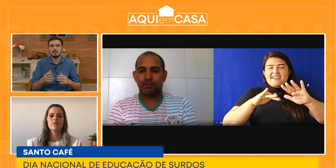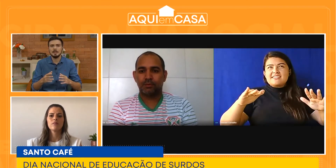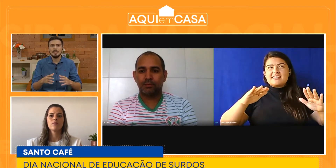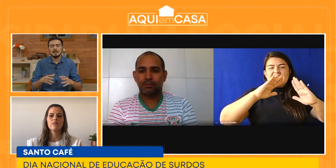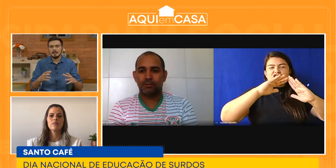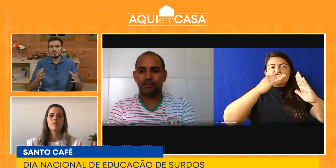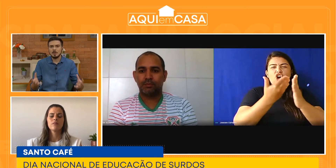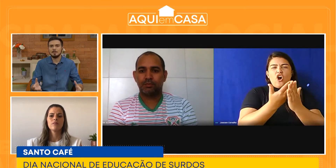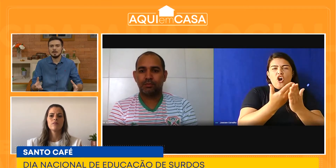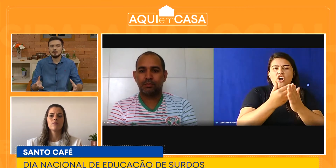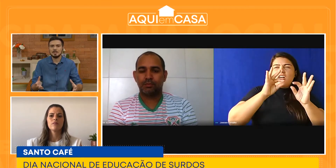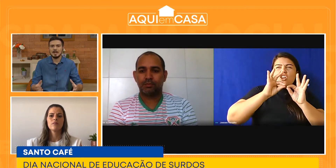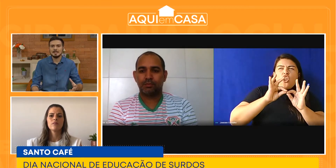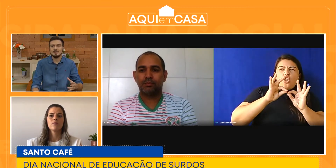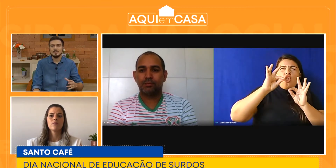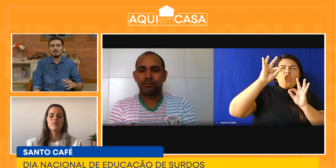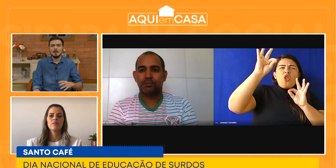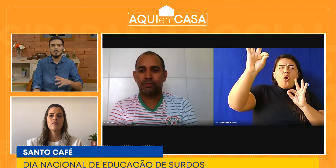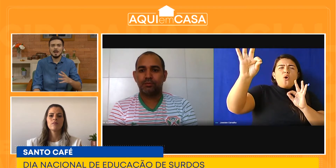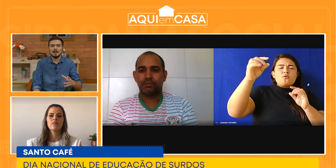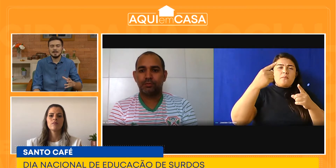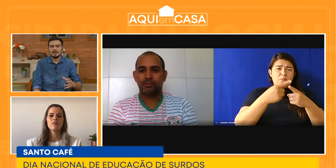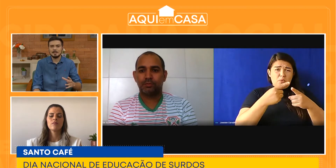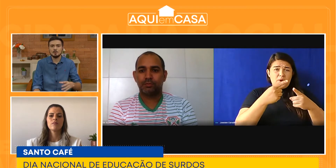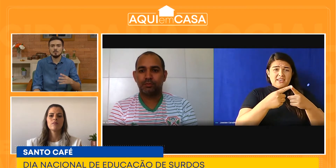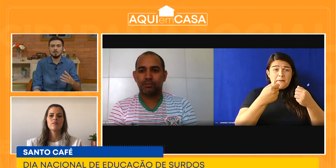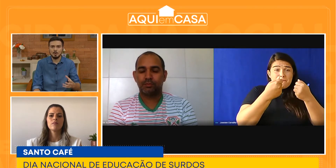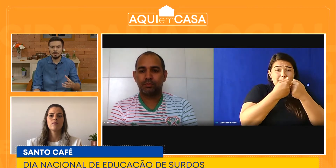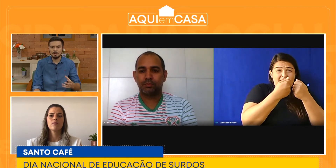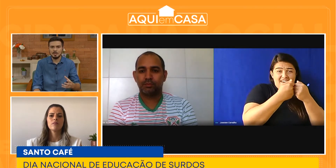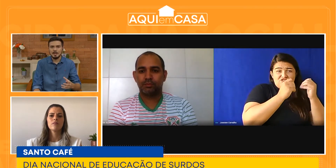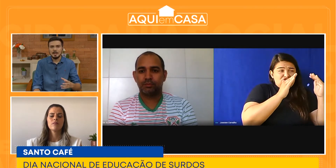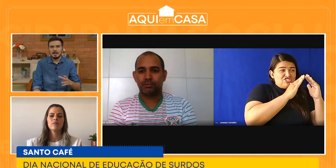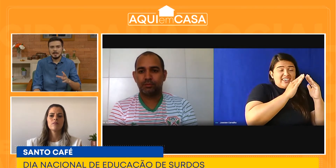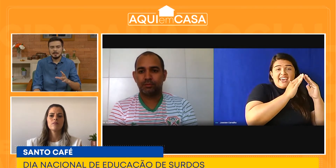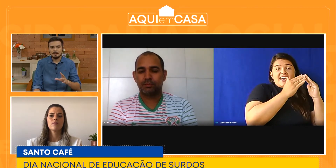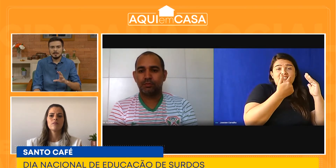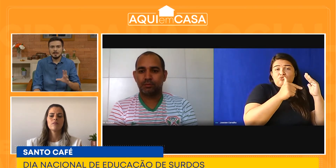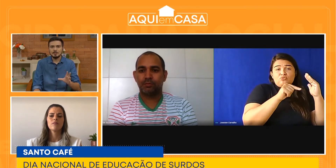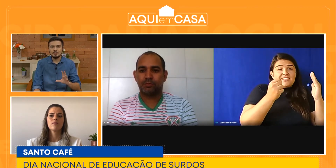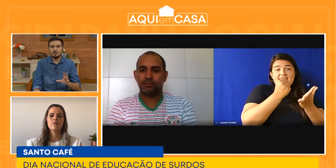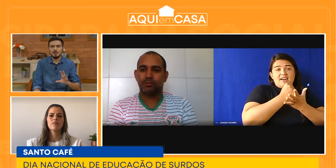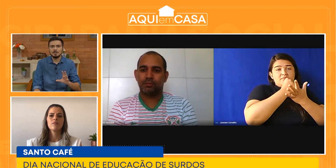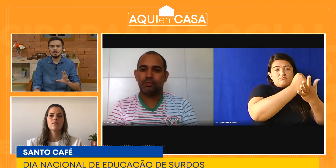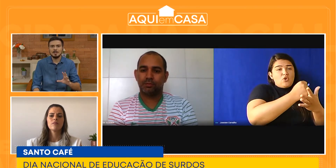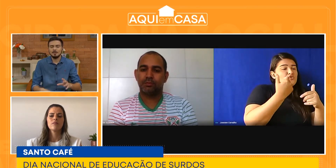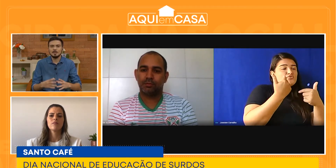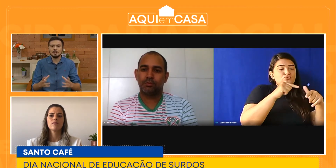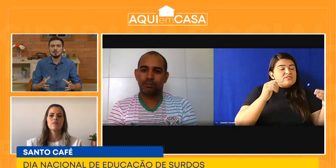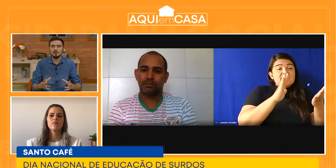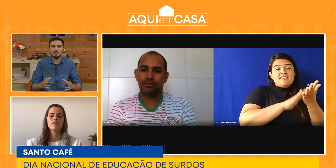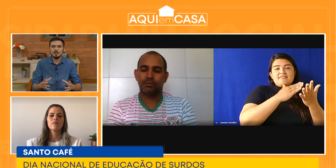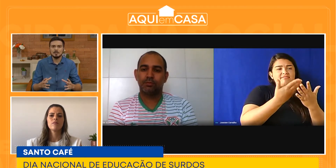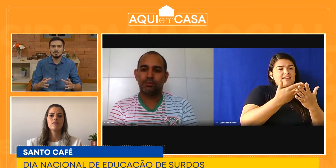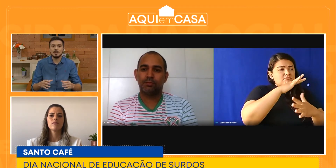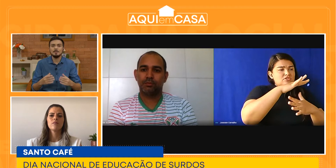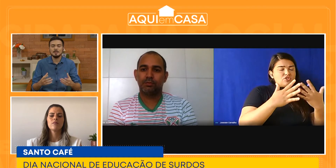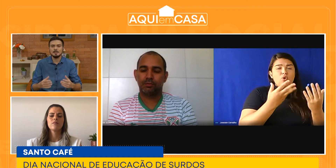na escola perto de casa não há esse suporte. O que a gente pode refletir sobre isso? O que precisa